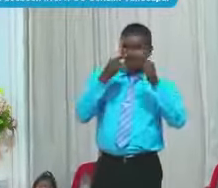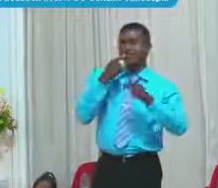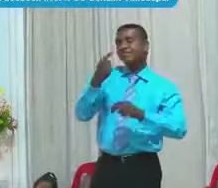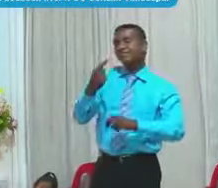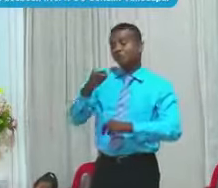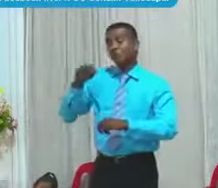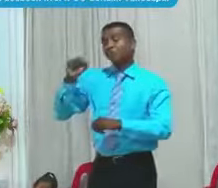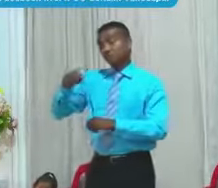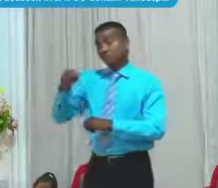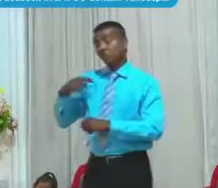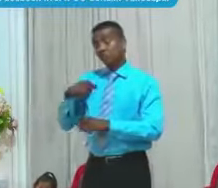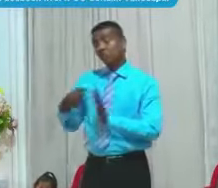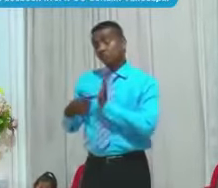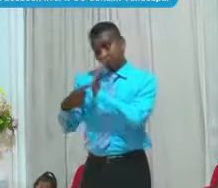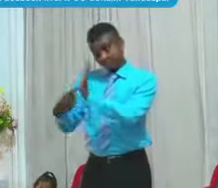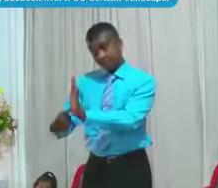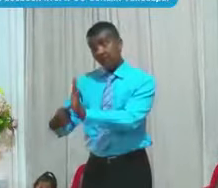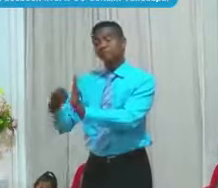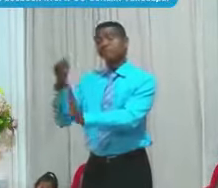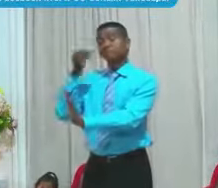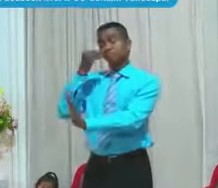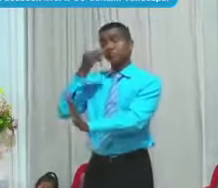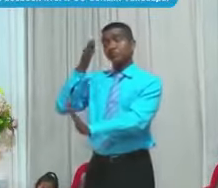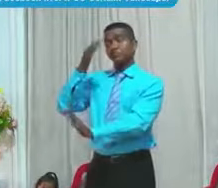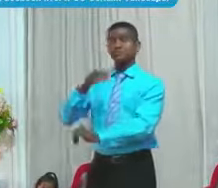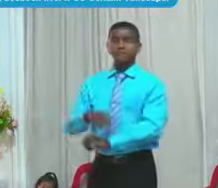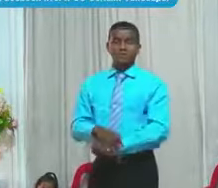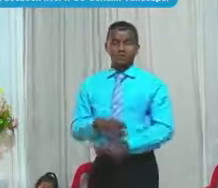Hicieron Hicieron Un Un Acuerdo Allí